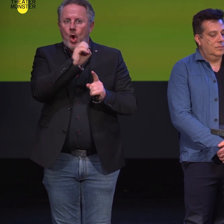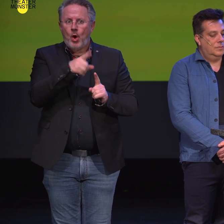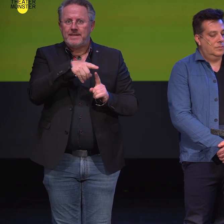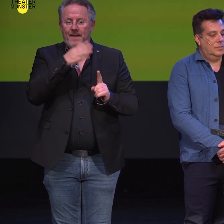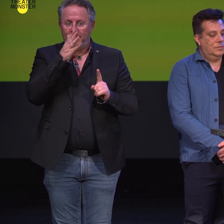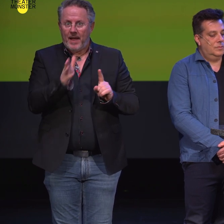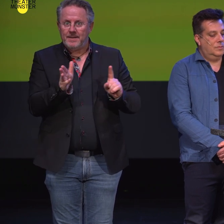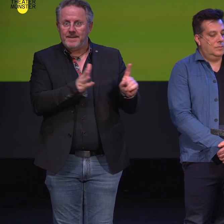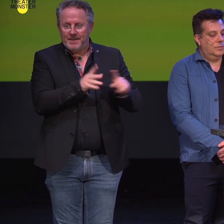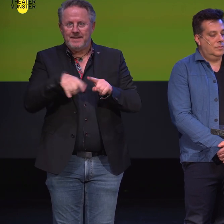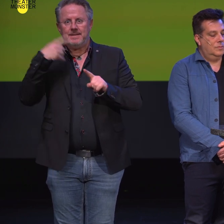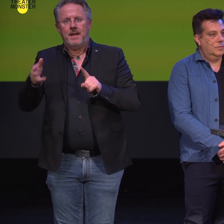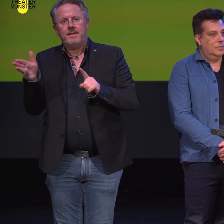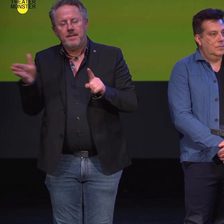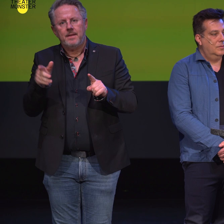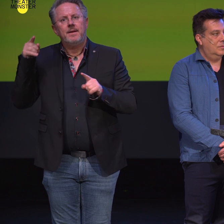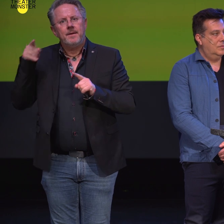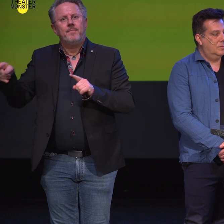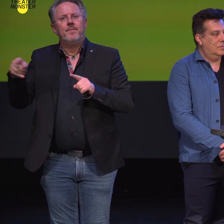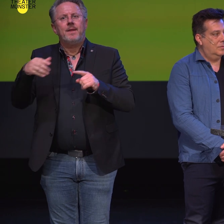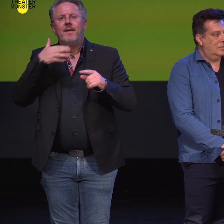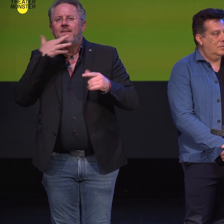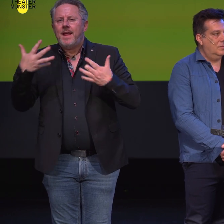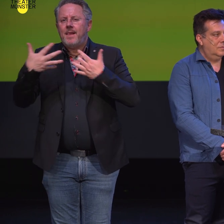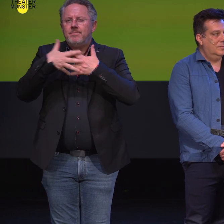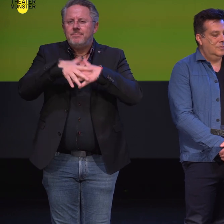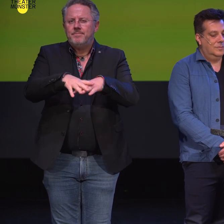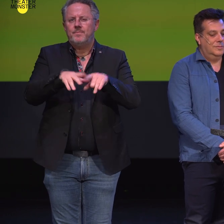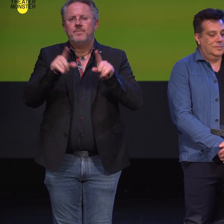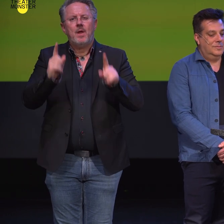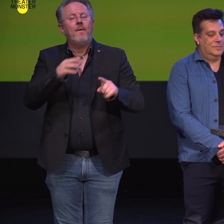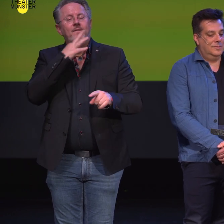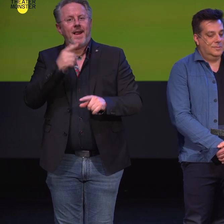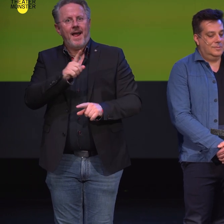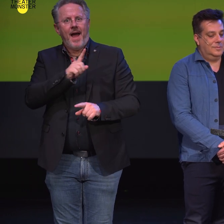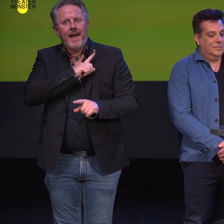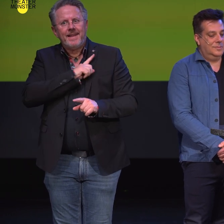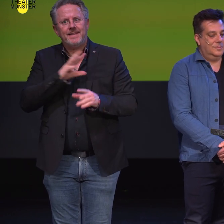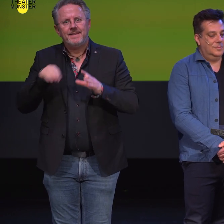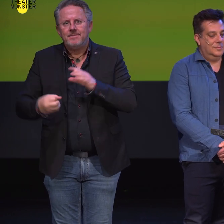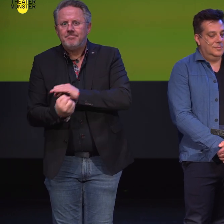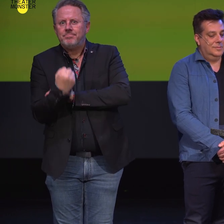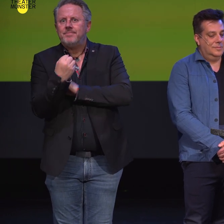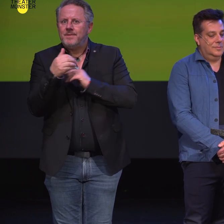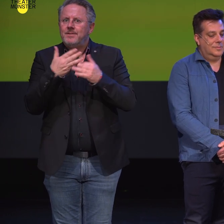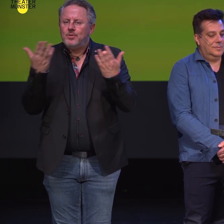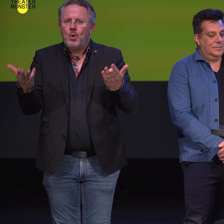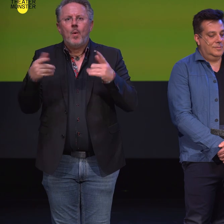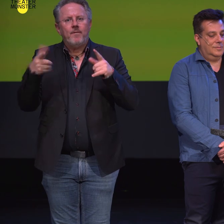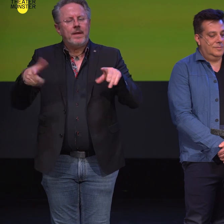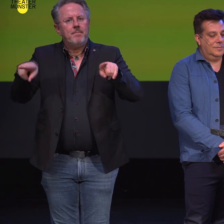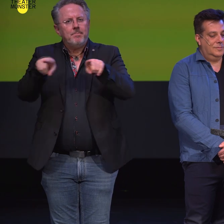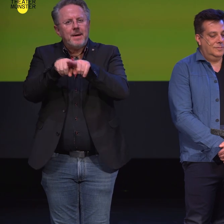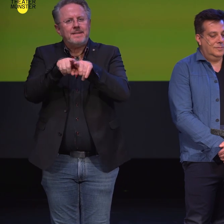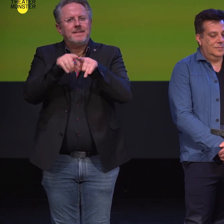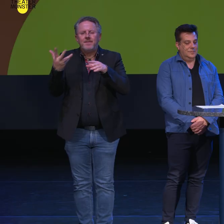werden beide einen Bühnenraum bespielen, der viel miteinander gemeinsam hat, aber auch sehr viel Eigenes hat und korrespondieren zusammen